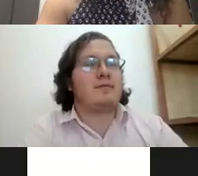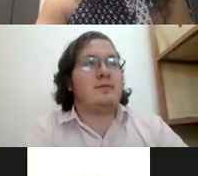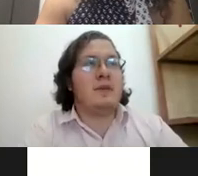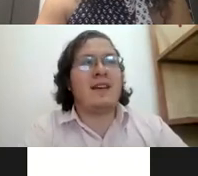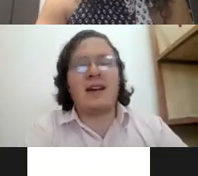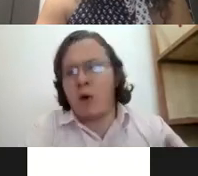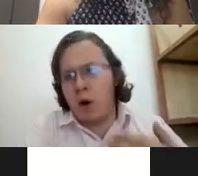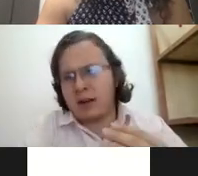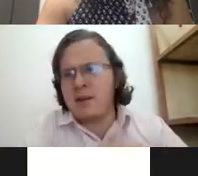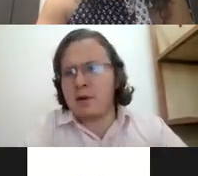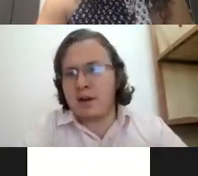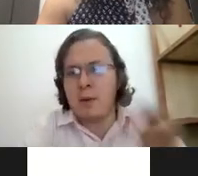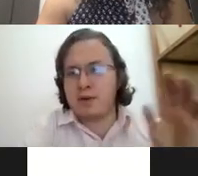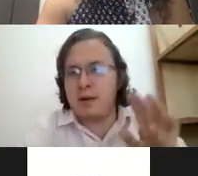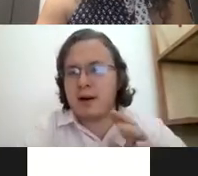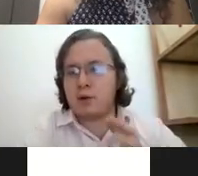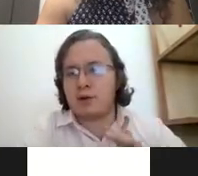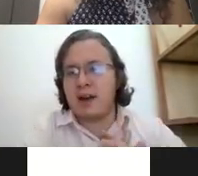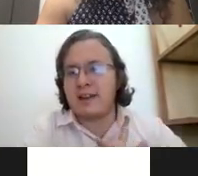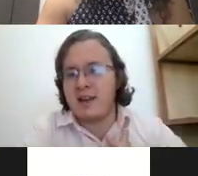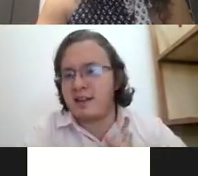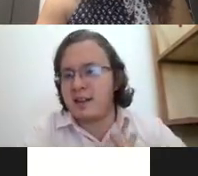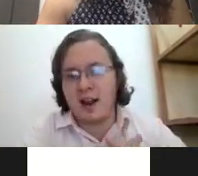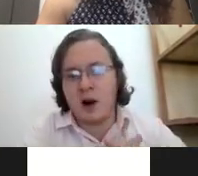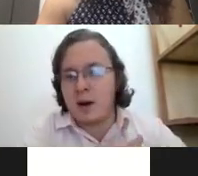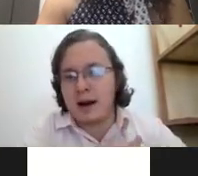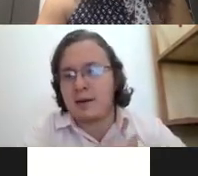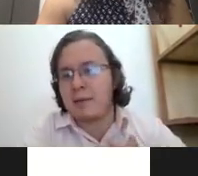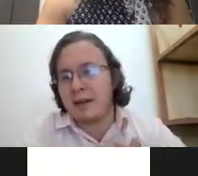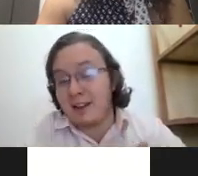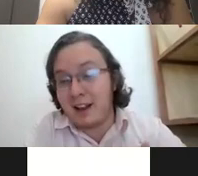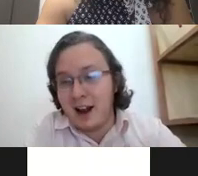ese cenago ahorita mismo si yo me pusiera a hablar con ustedes en señas si necesitaría alguna palabra me entenderían